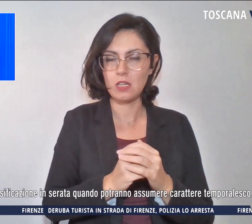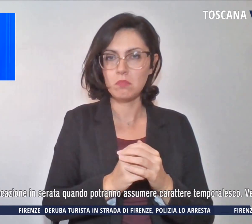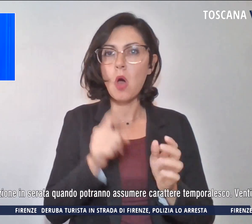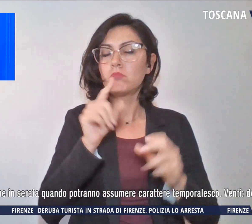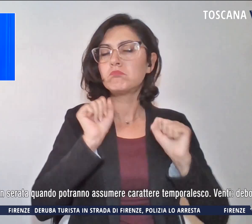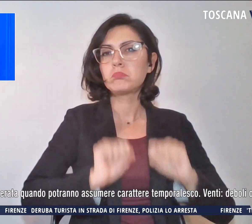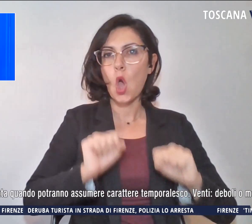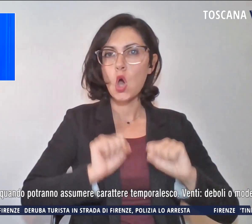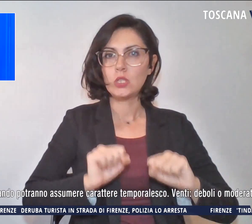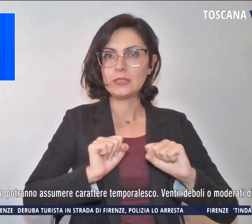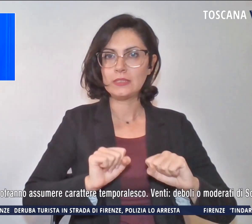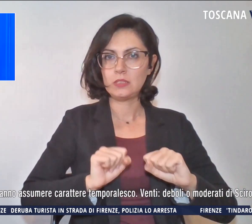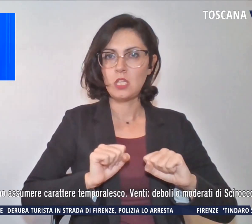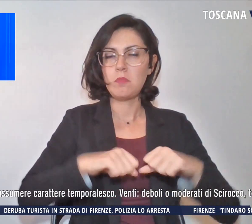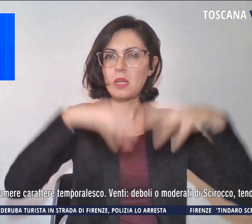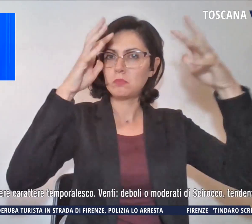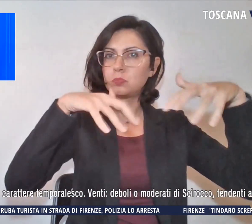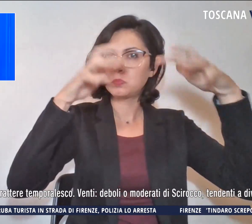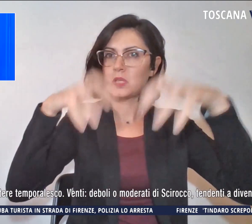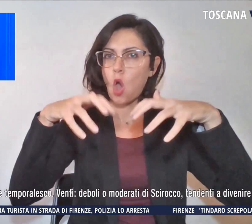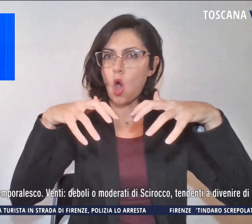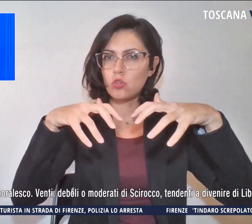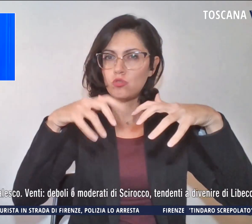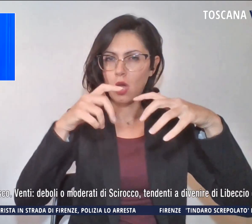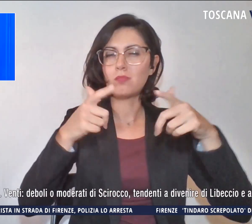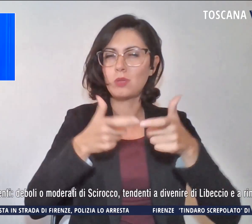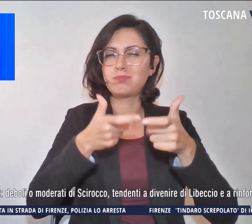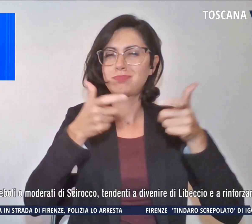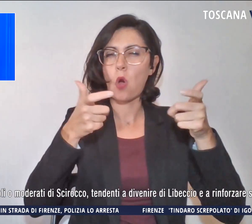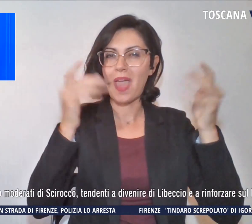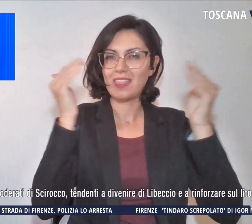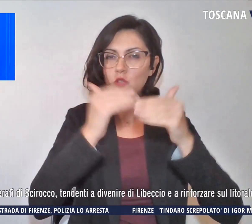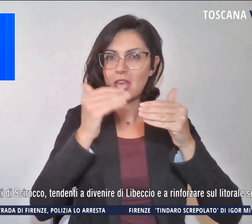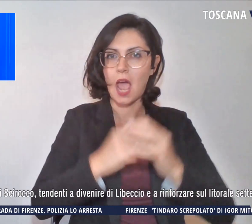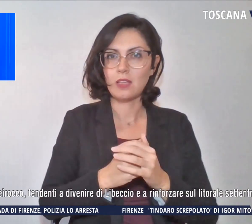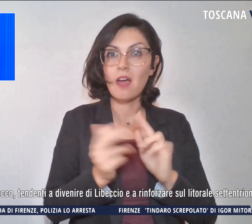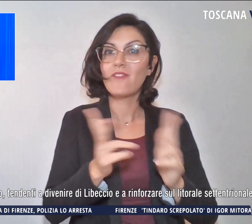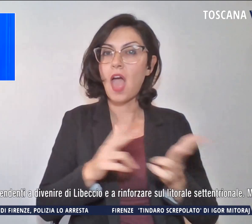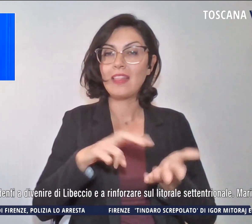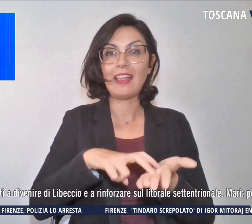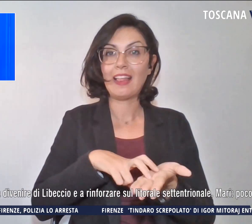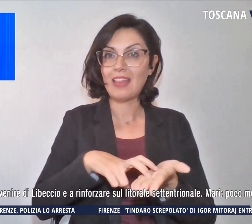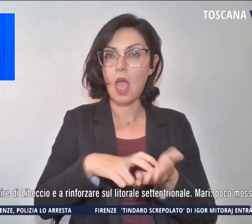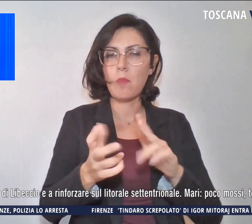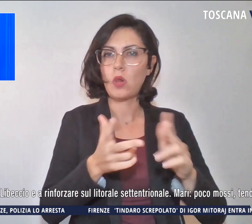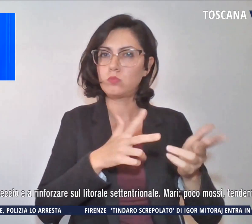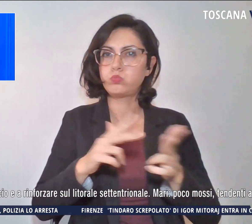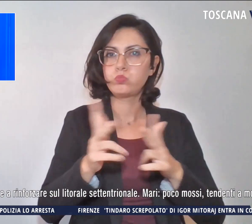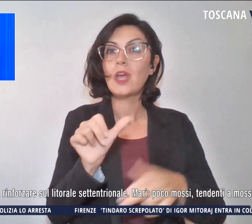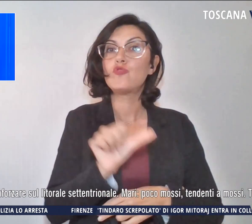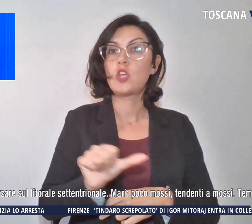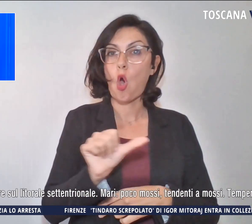piogge sparse in intensificazione in serata, venti deboli o moderati di scirocco,